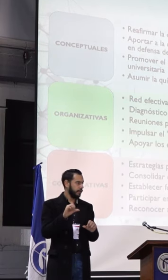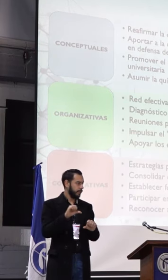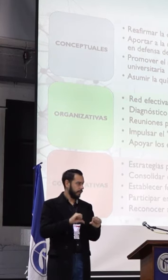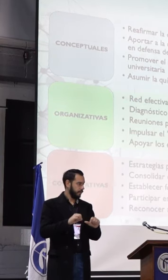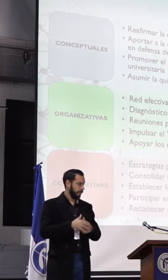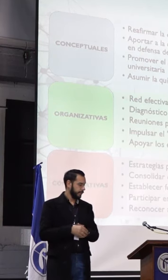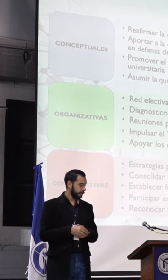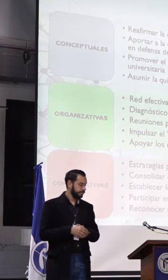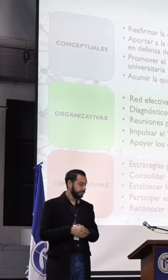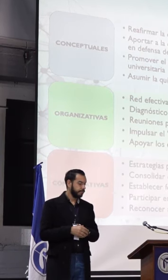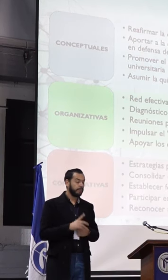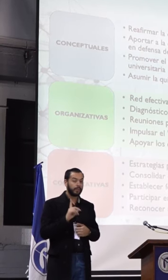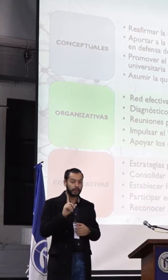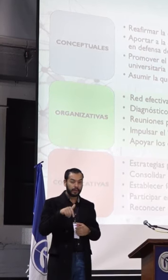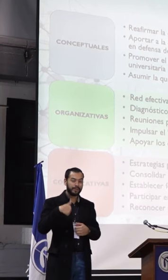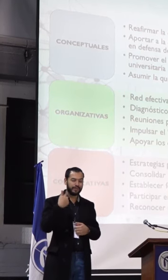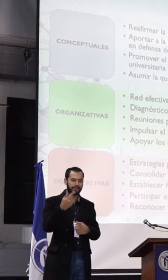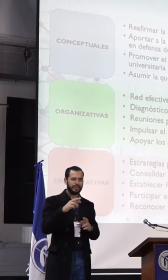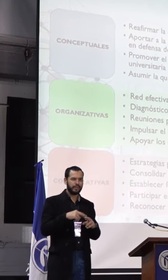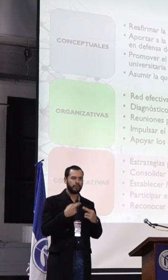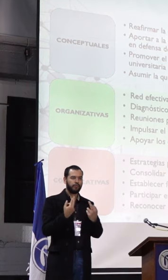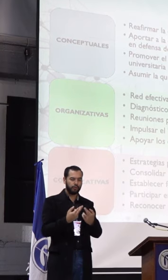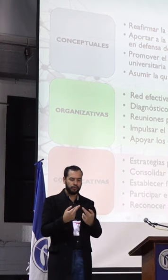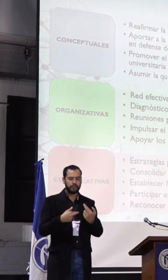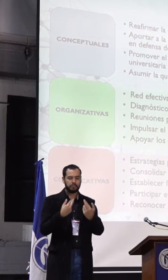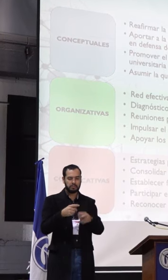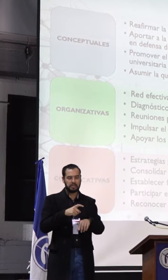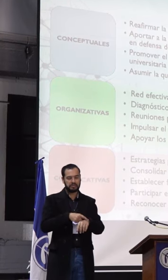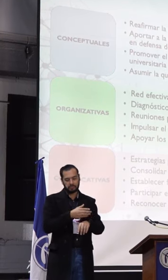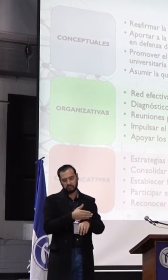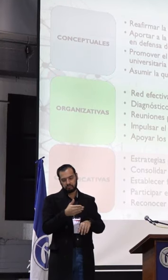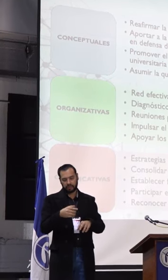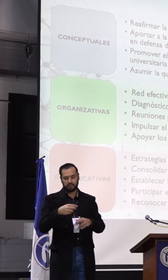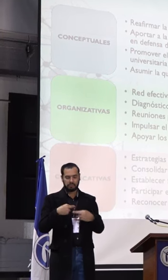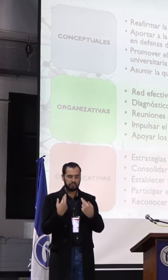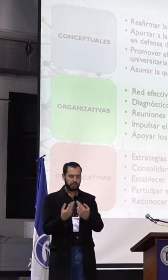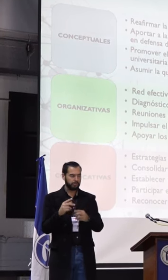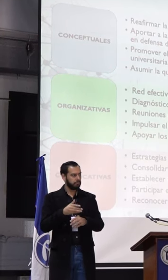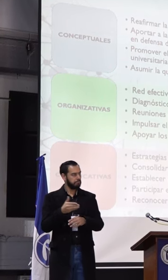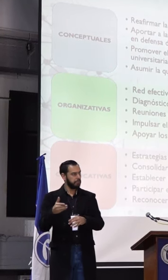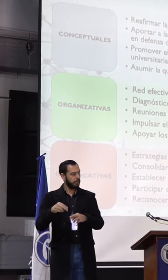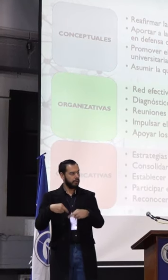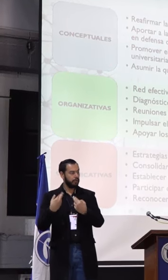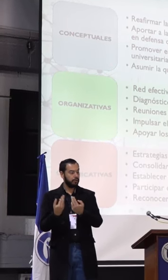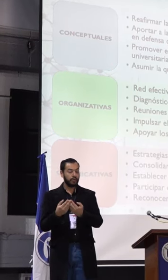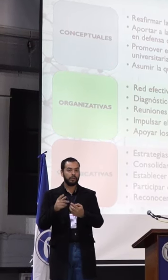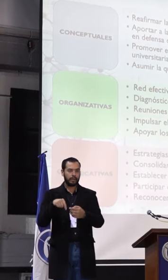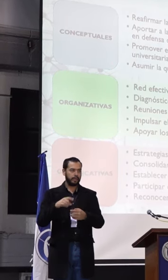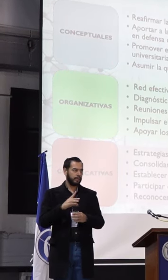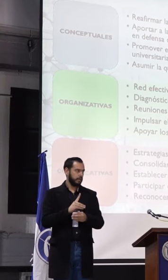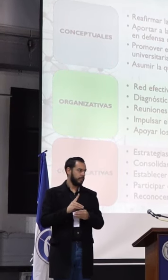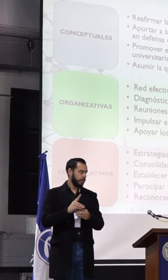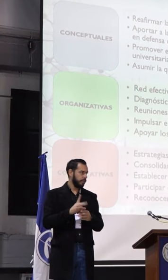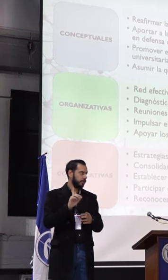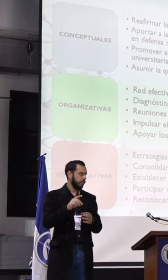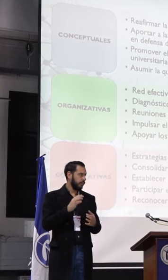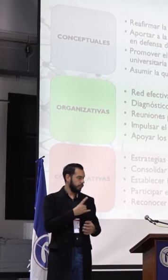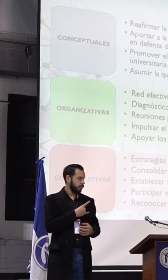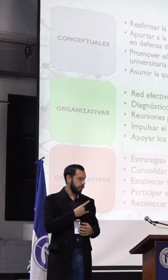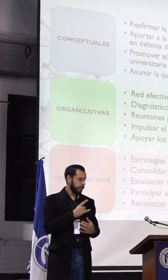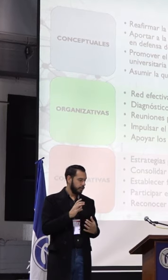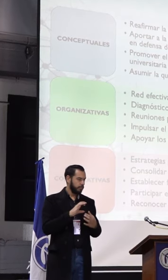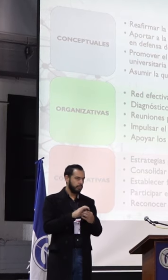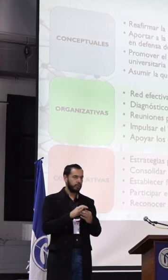Realizar reuniones periódicas con egresados, tanto del departamento como de la universidad. Impulsar el programa de formación permanente de